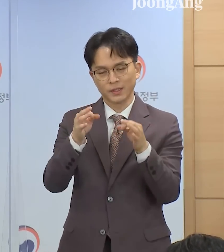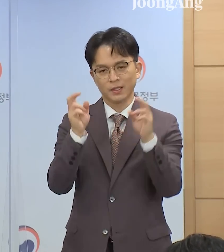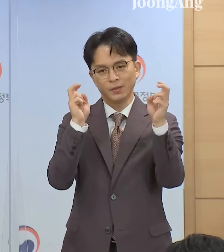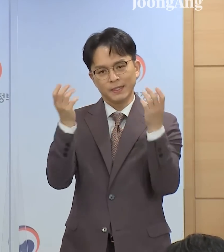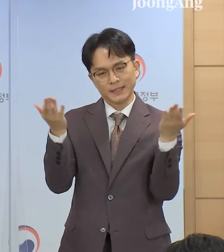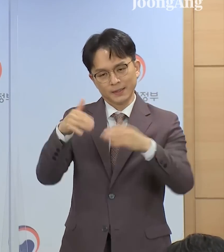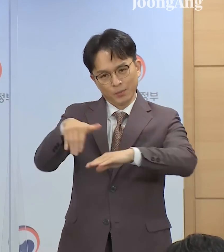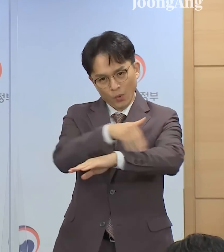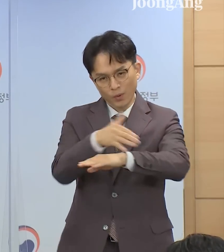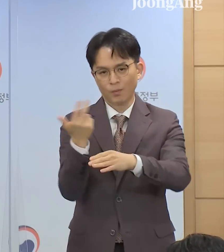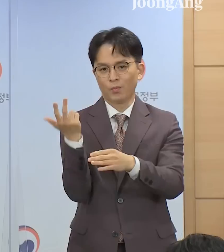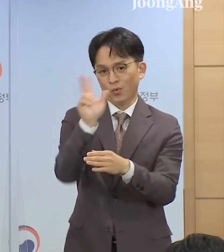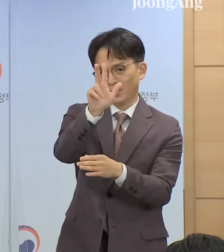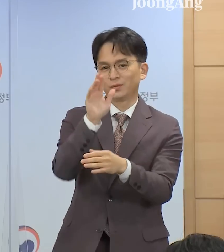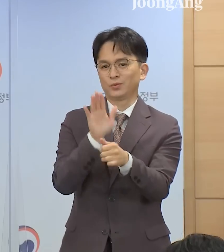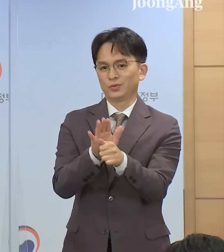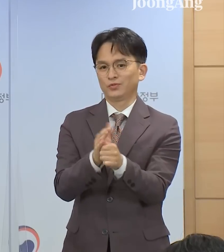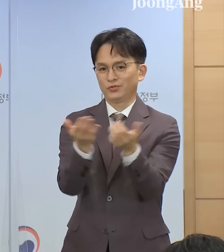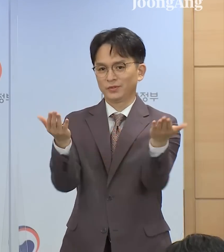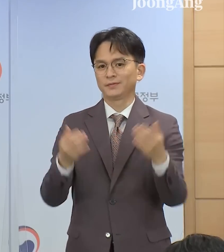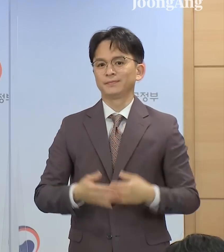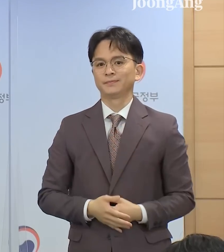복귀하실 수 있도록 하였습니다.